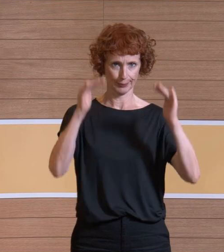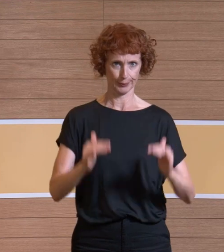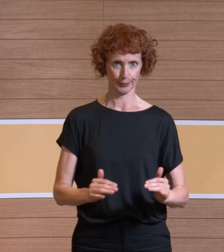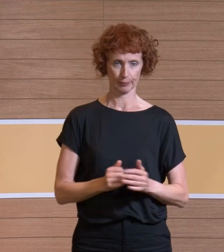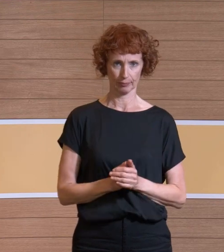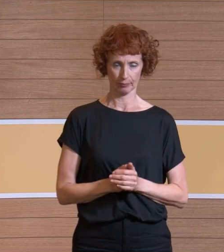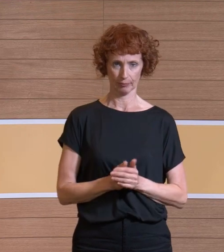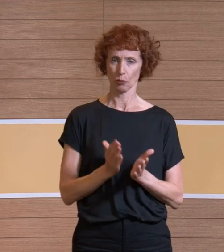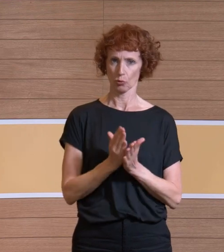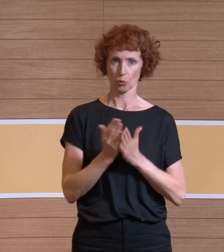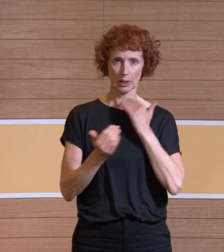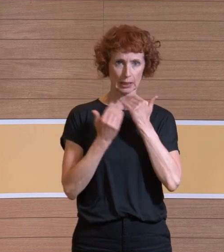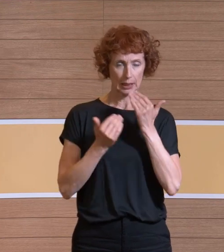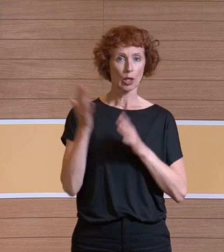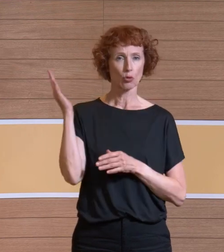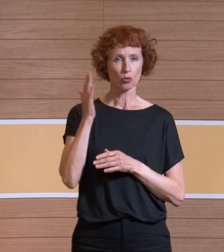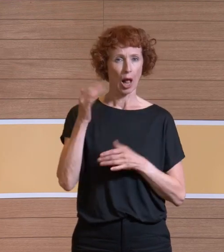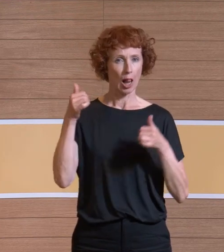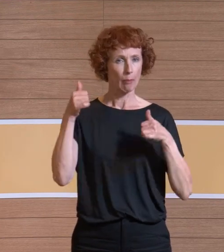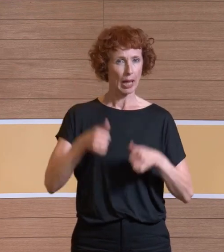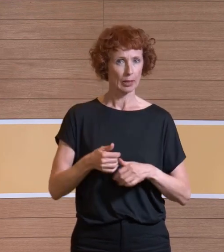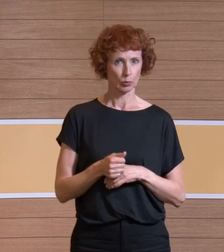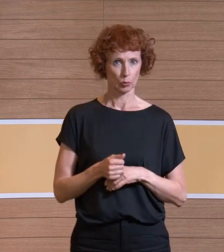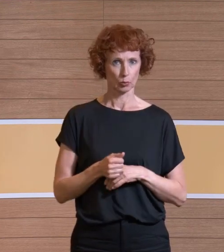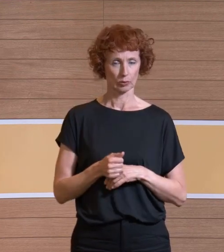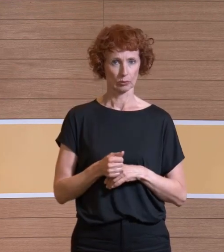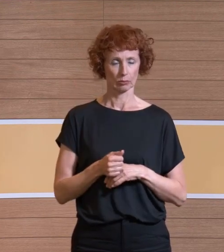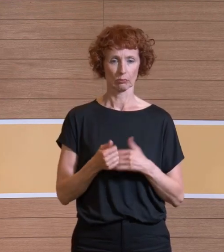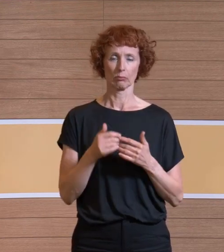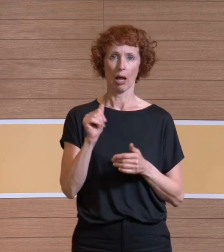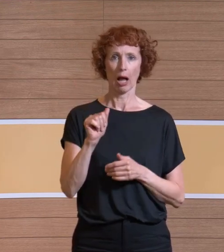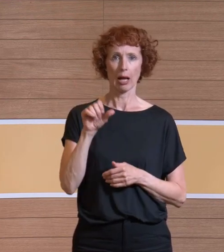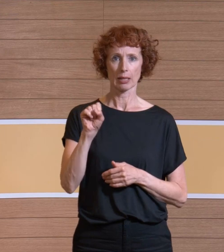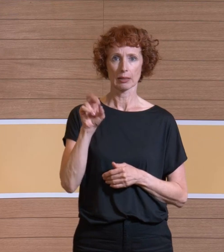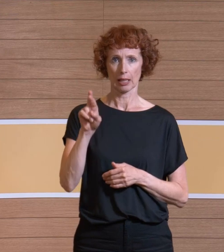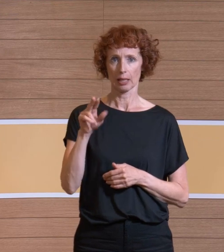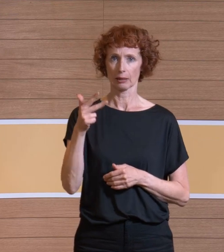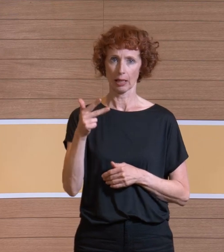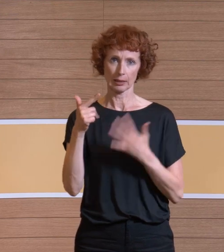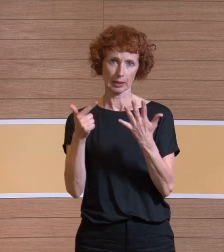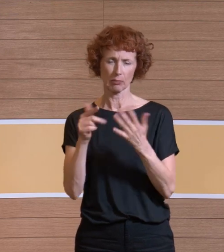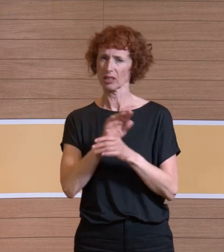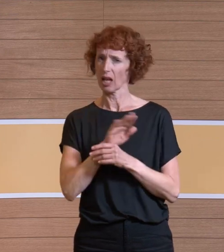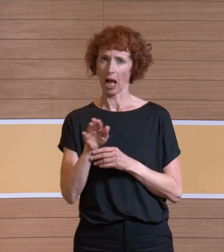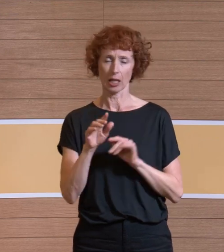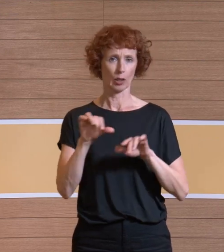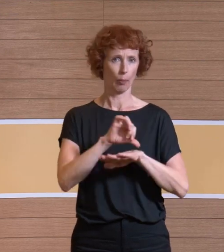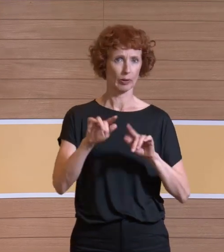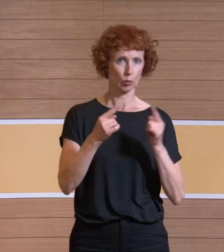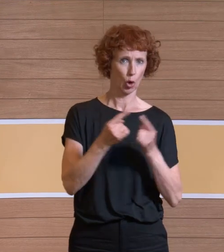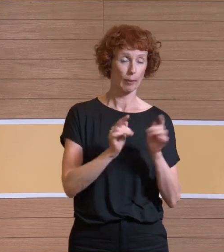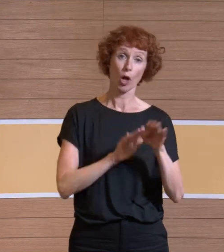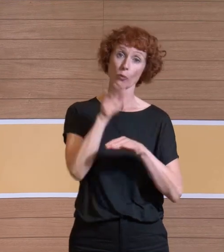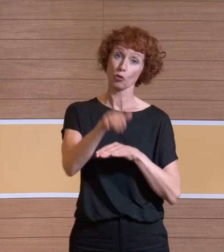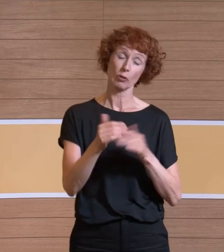vorhin schon gesagt, die Schallbelastung der Beurteilungspiegel gemäß ASR 3.7 ist in allen Operationen überschritten gewesen. Also streng genommen